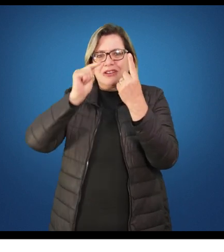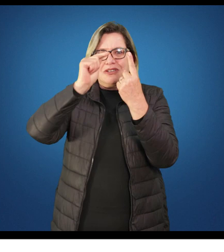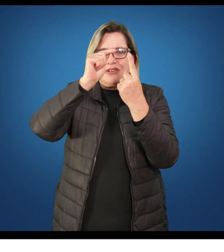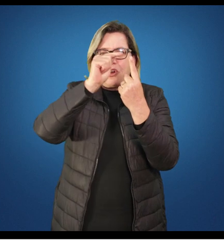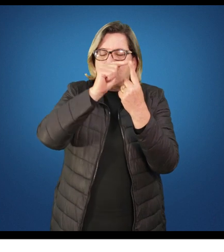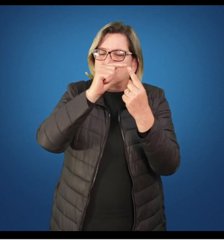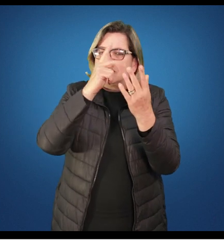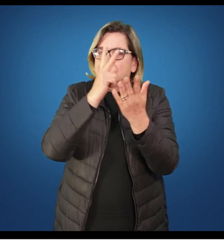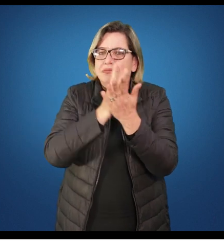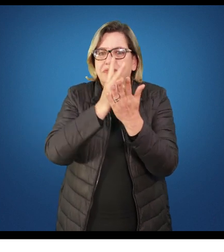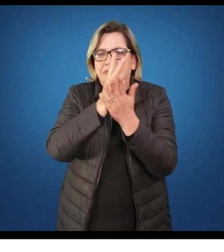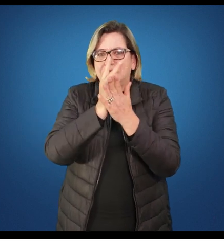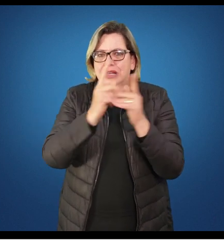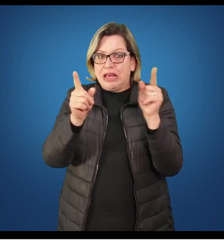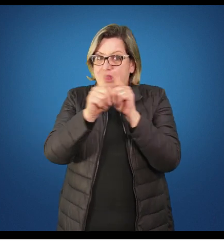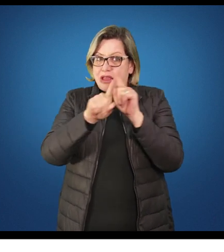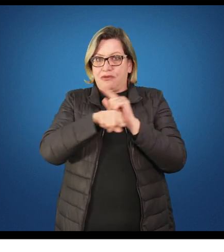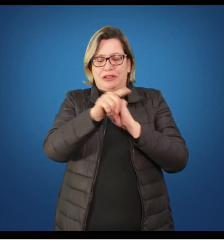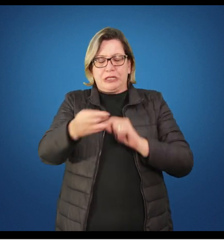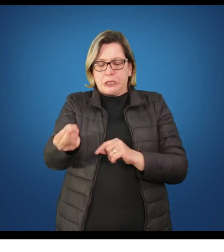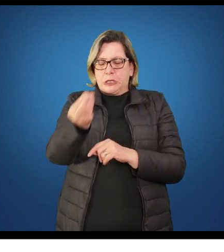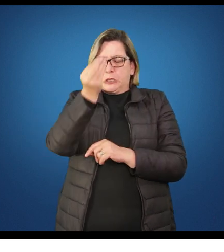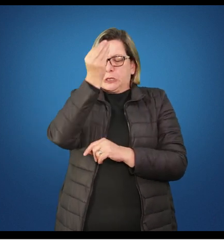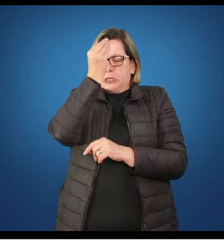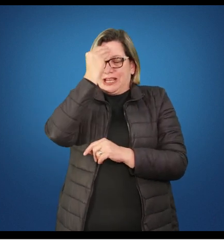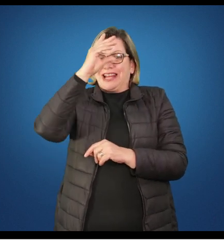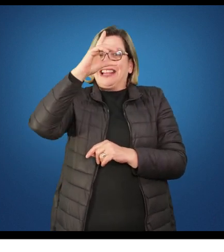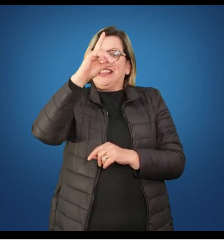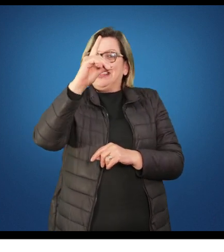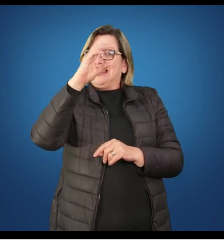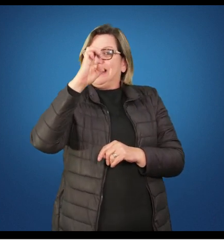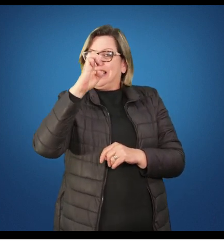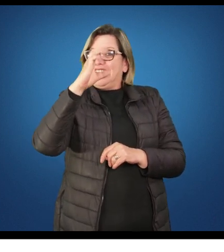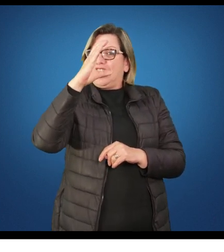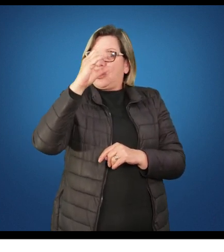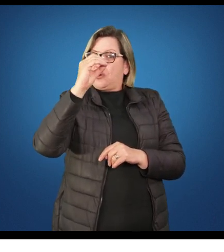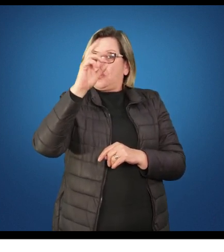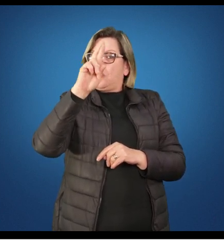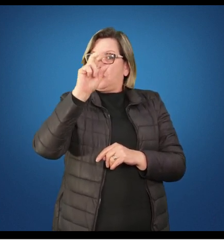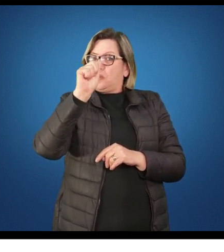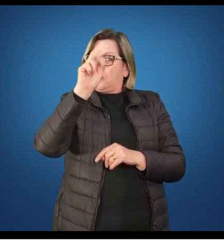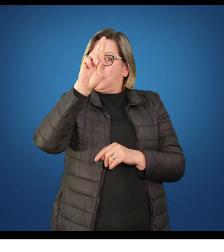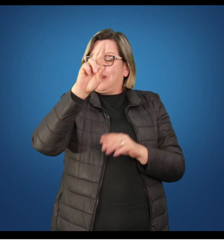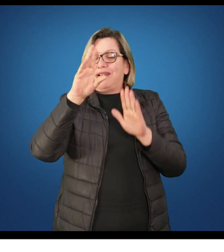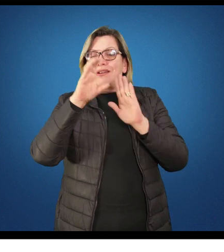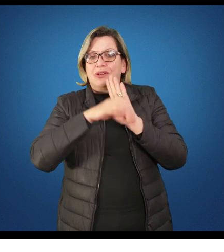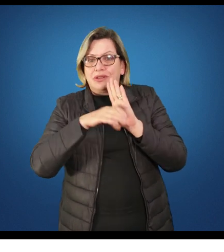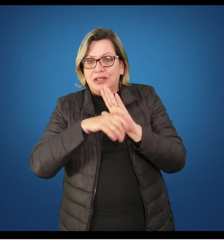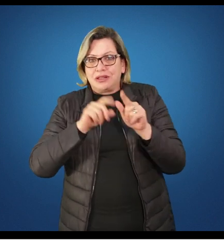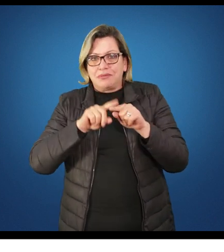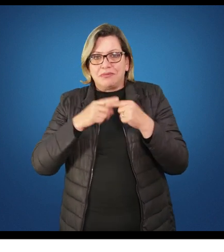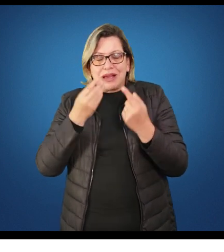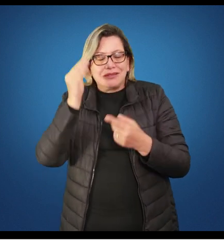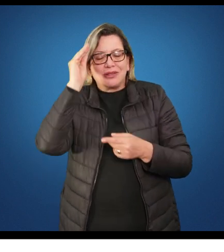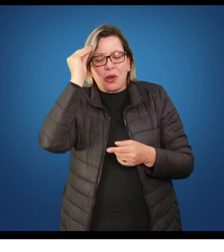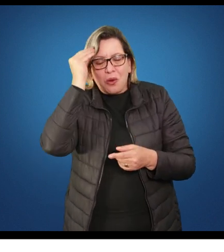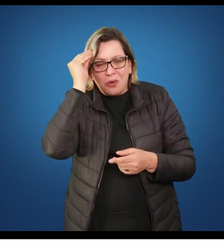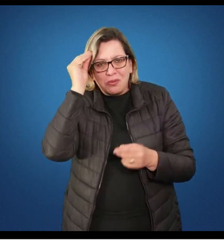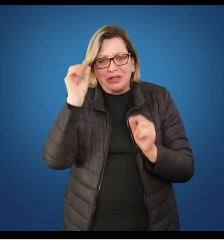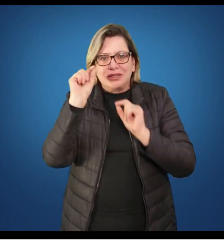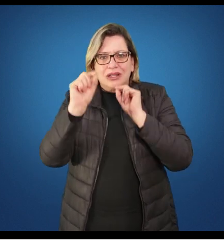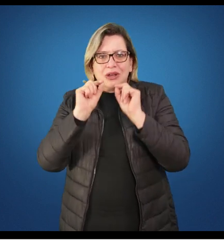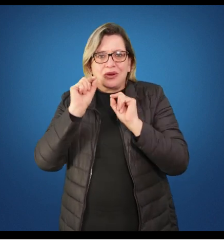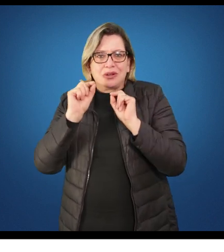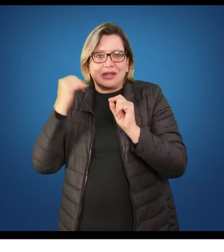questionamentos, não vocês decorarem assunto, decorarem conceito, enfim, mas vocês compreenderem os